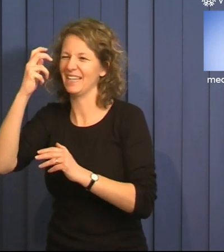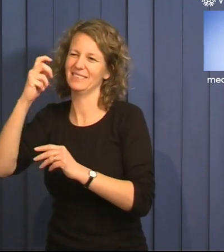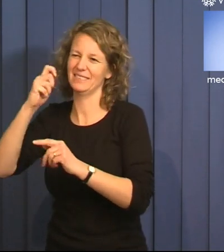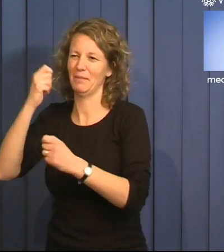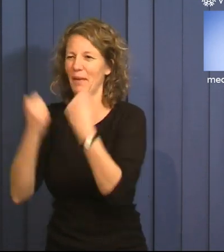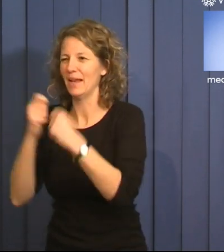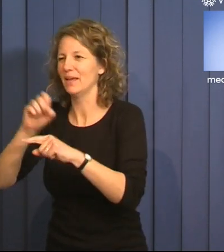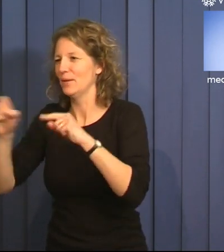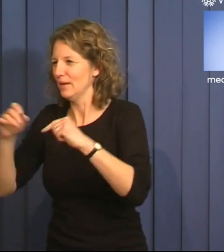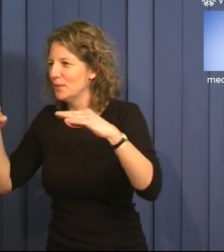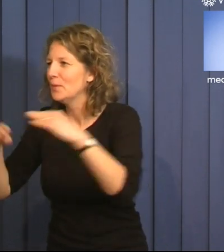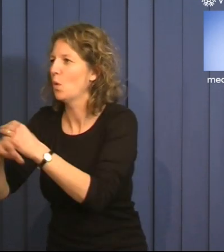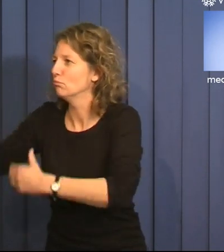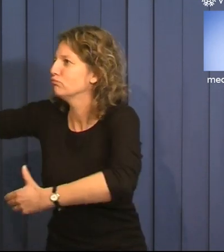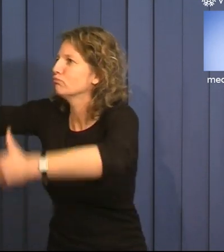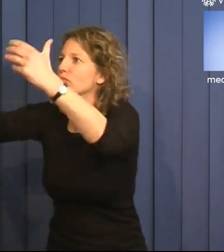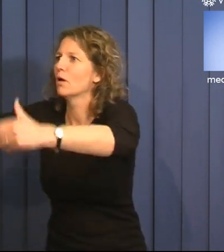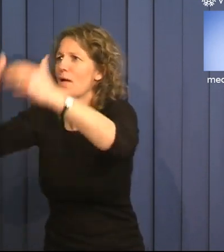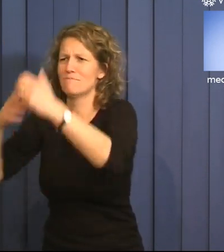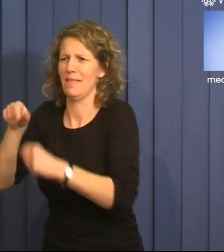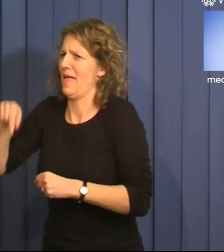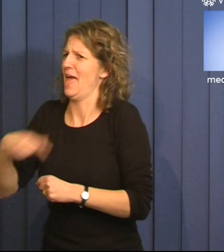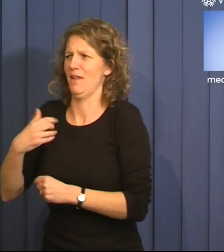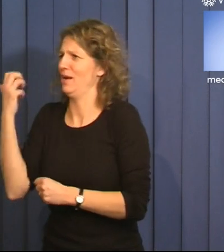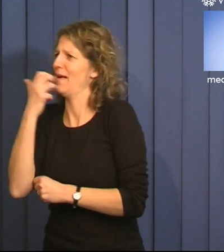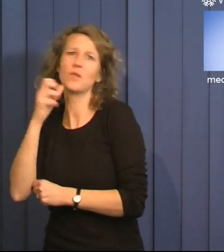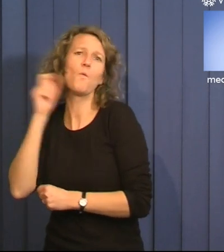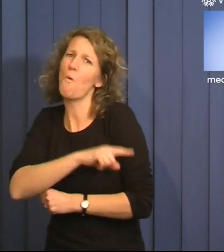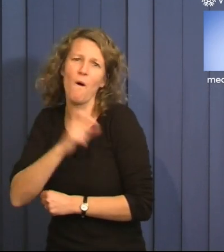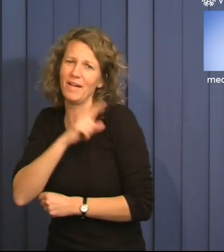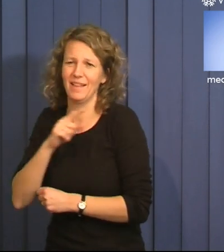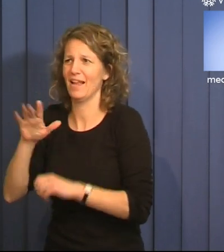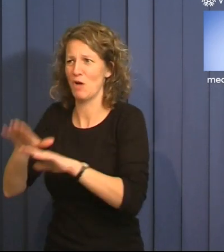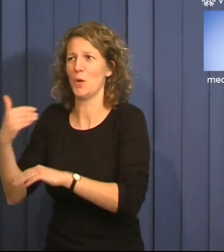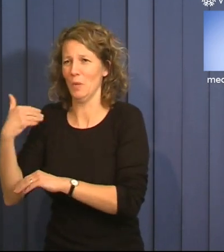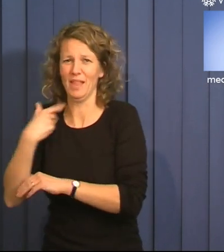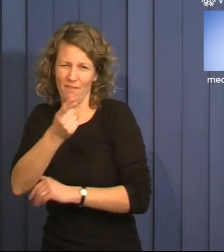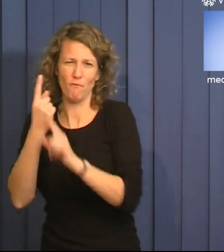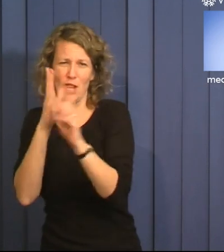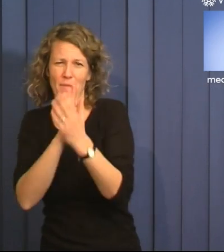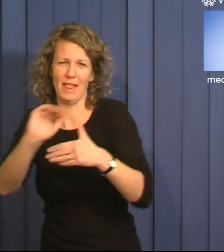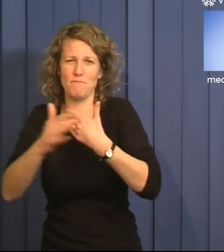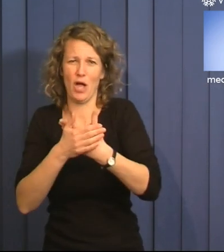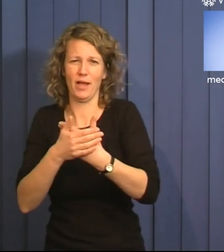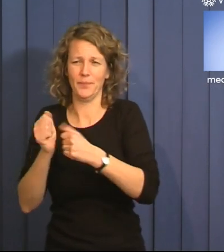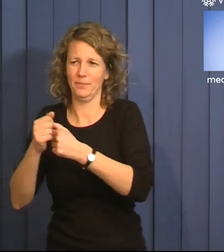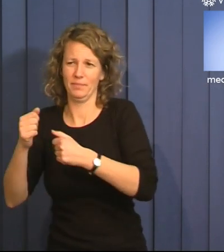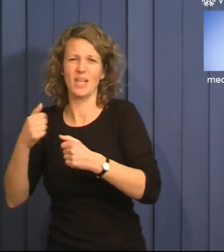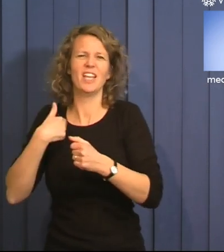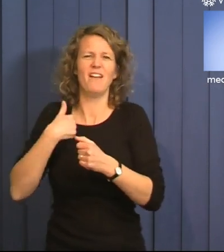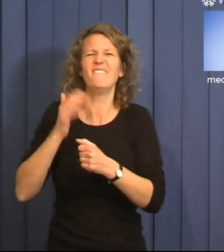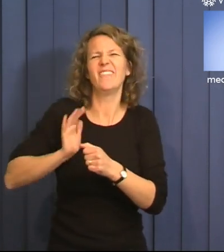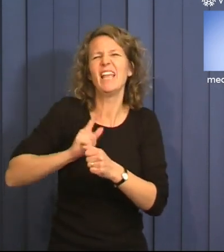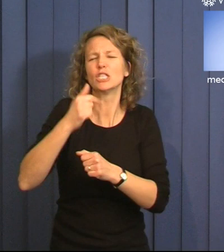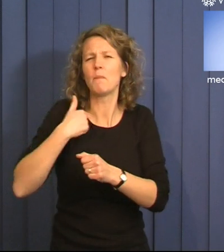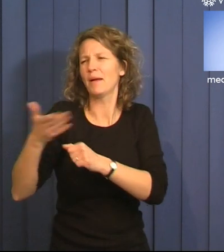såklart. Sju skrapar. Men gud hörni det här var alldeles för kallt. Nu går vi in igen i lägenheten. Och vänta ska